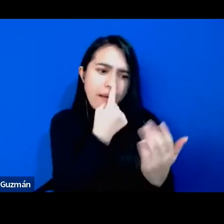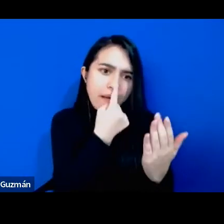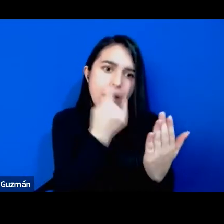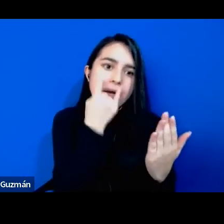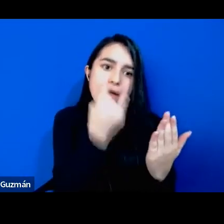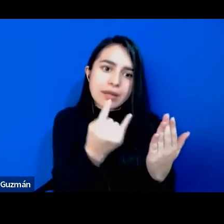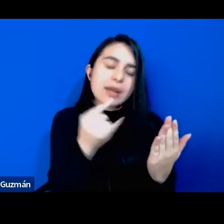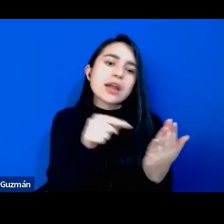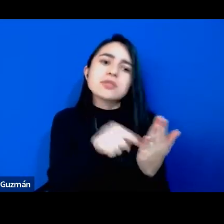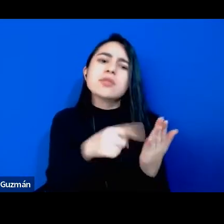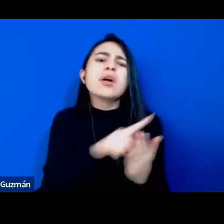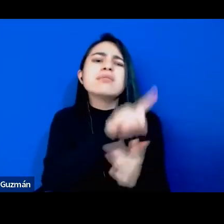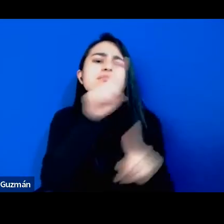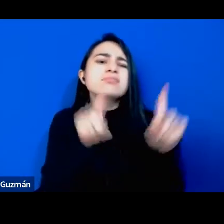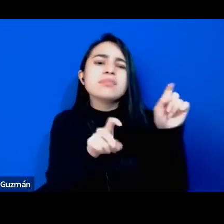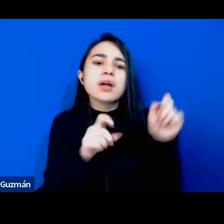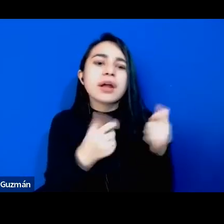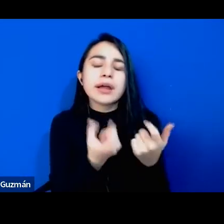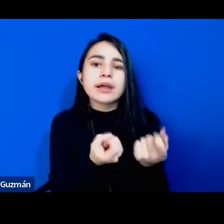nos cuestiona